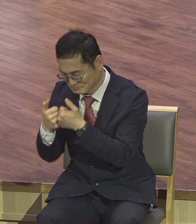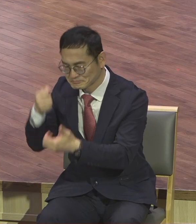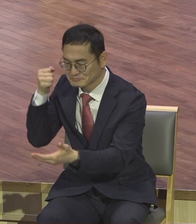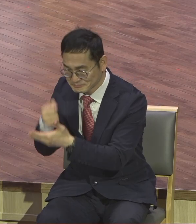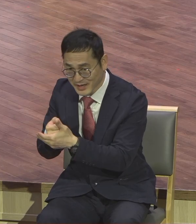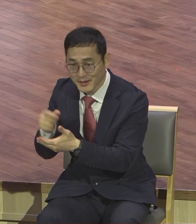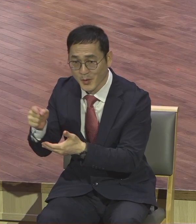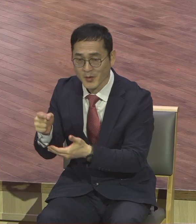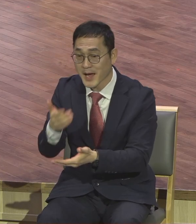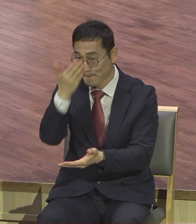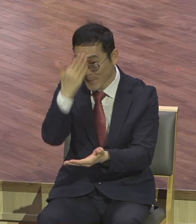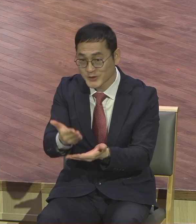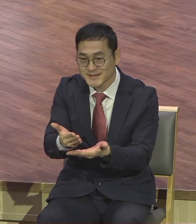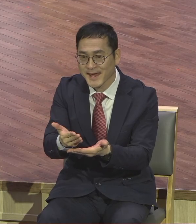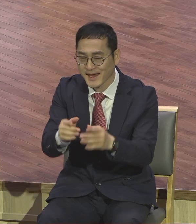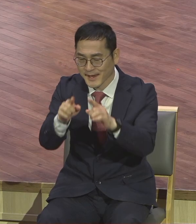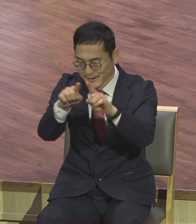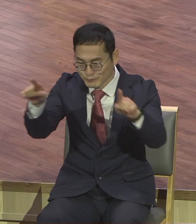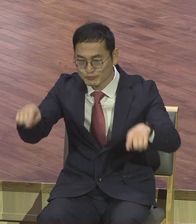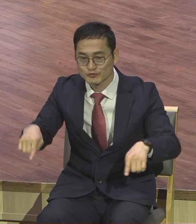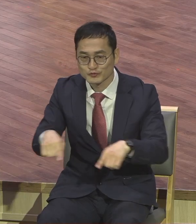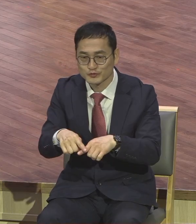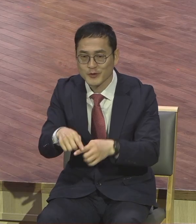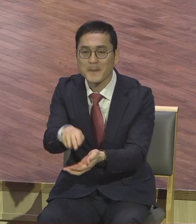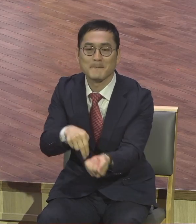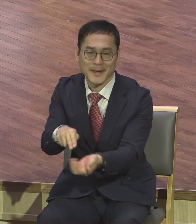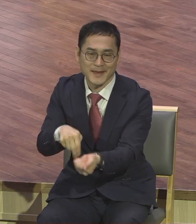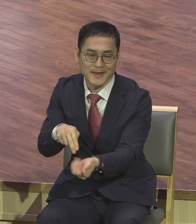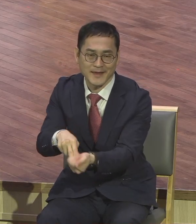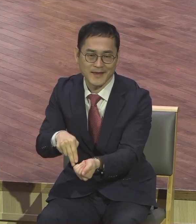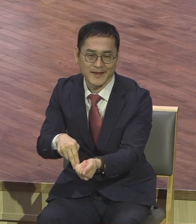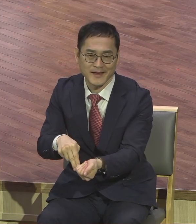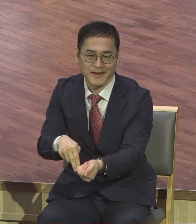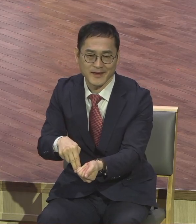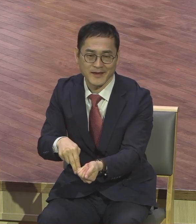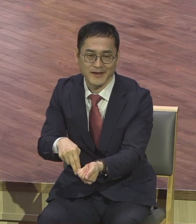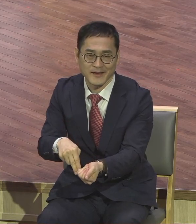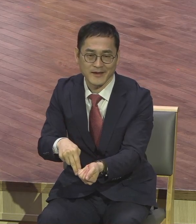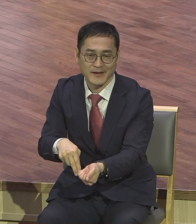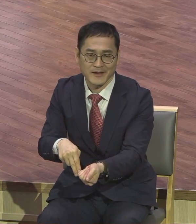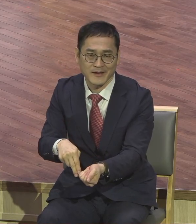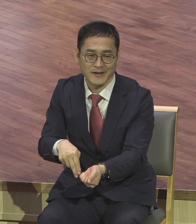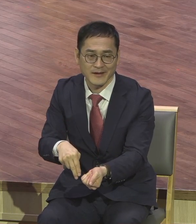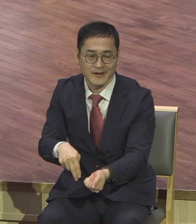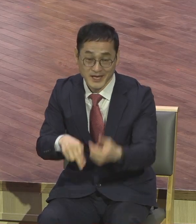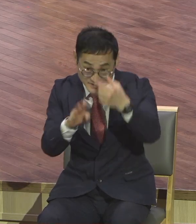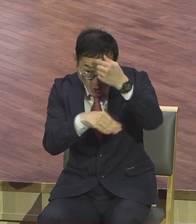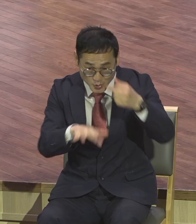면제부를 판매했다고 이걸 막 교인들에게 강조했습니다. 강요했습니다.